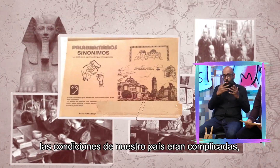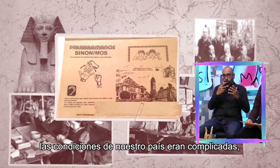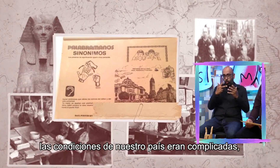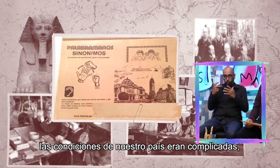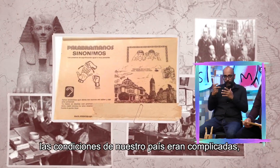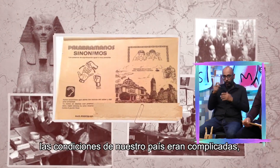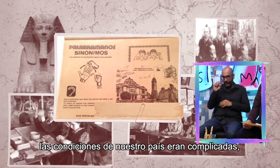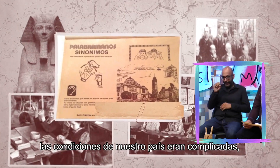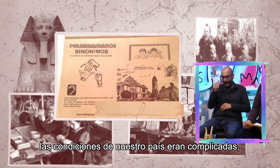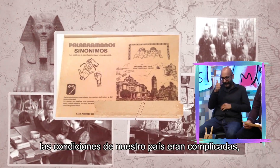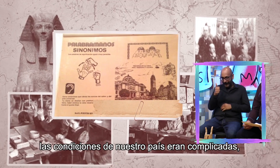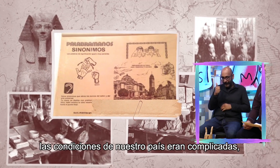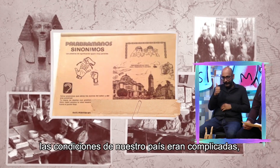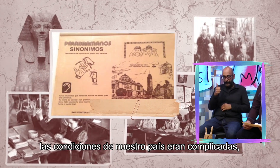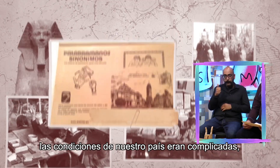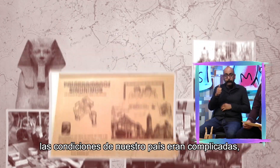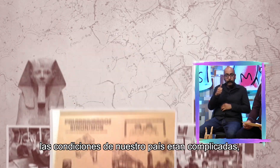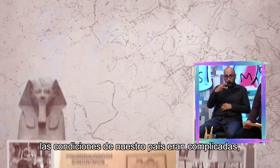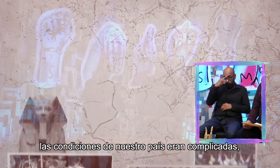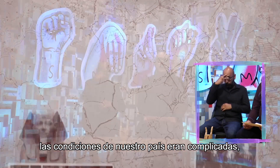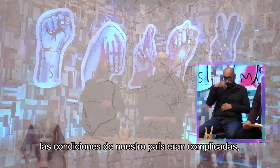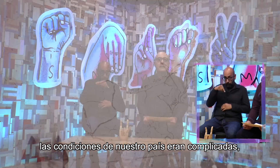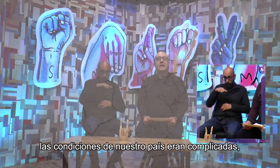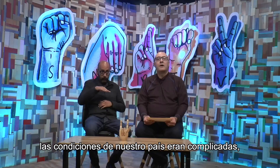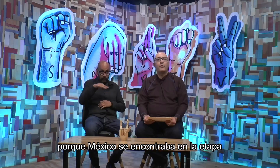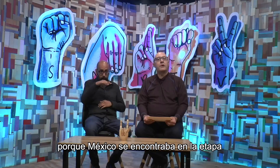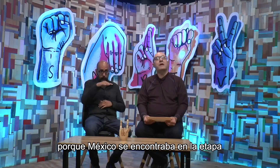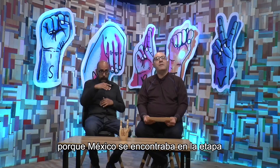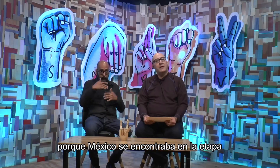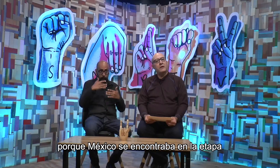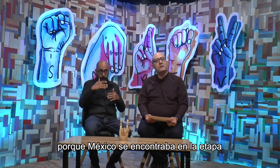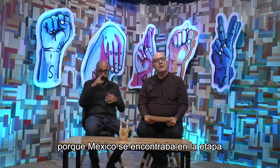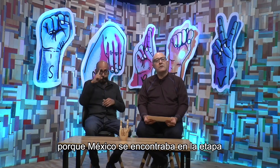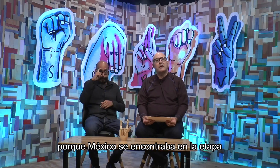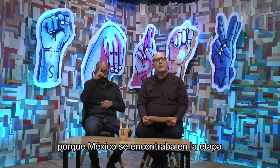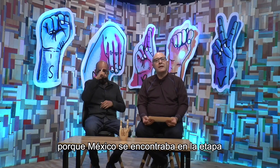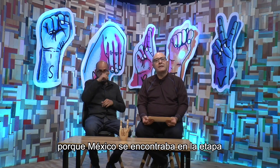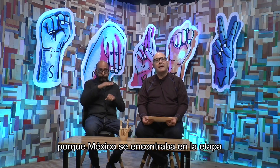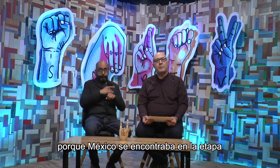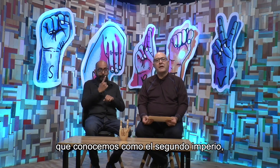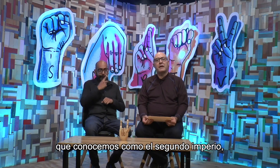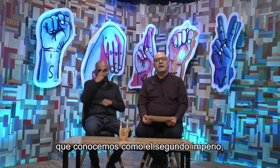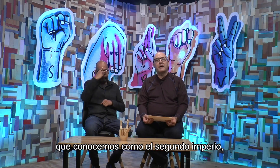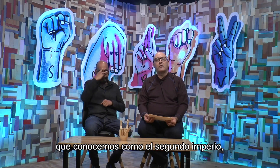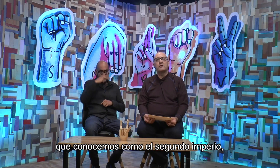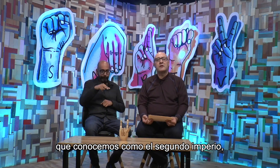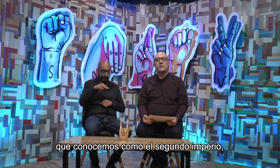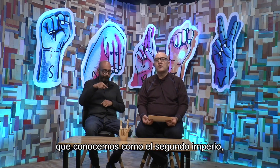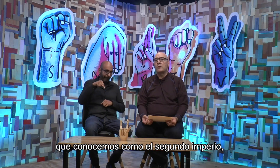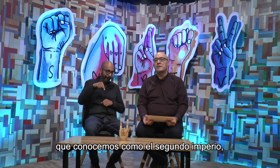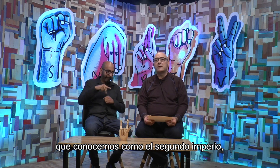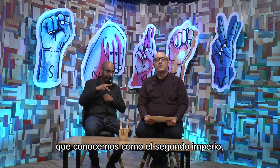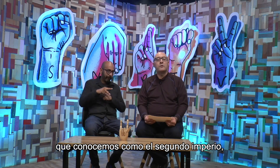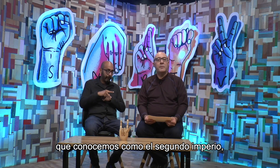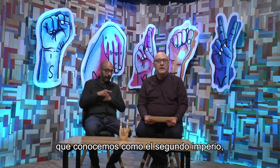las condiciones de nuestro país eran complicadas porque México se encontraba en la etapa que conocemos como el Segundo